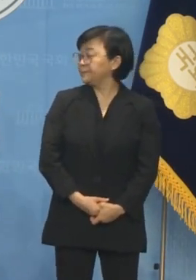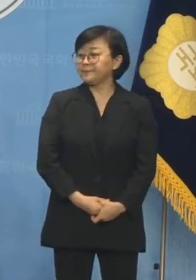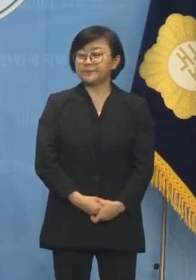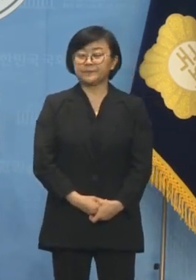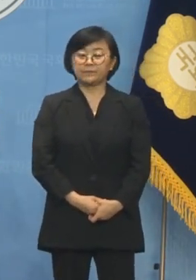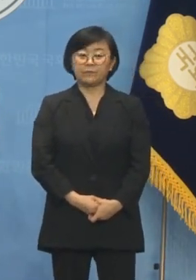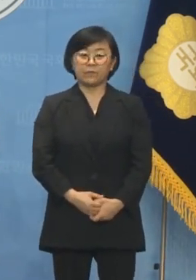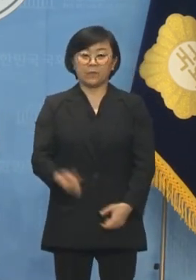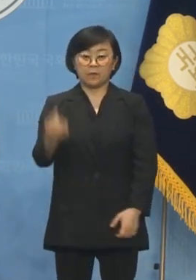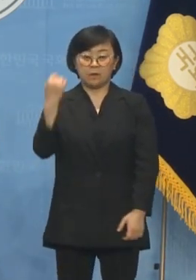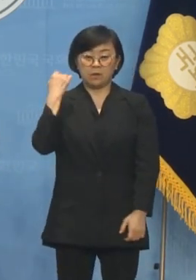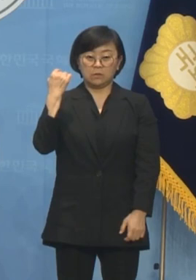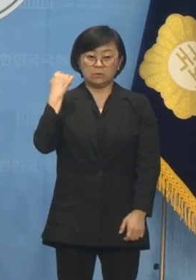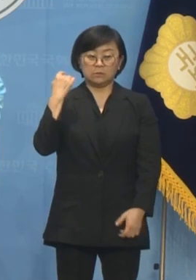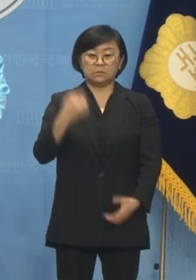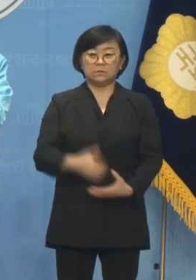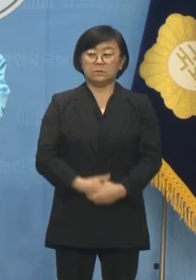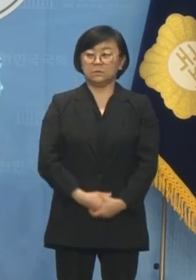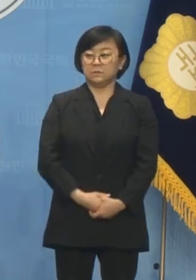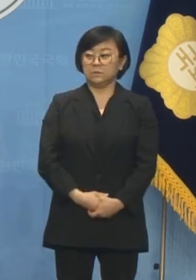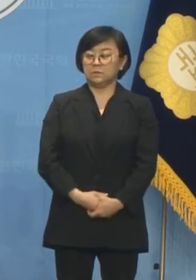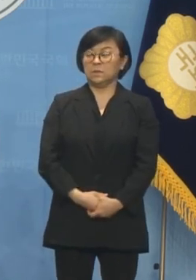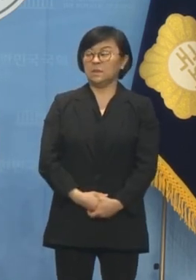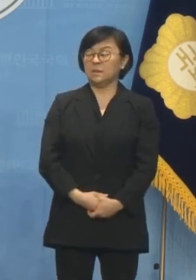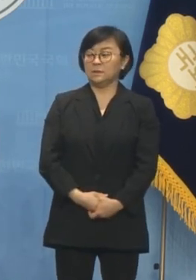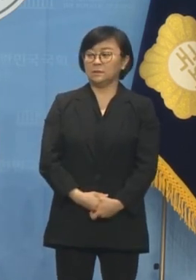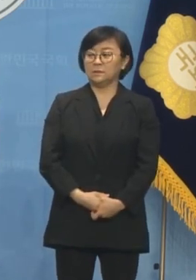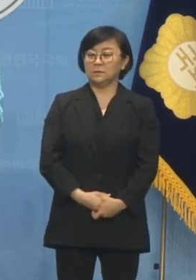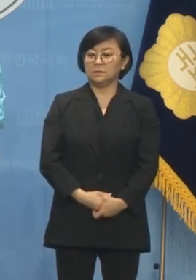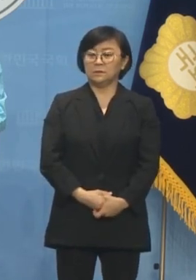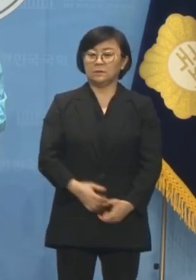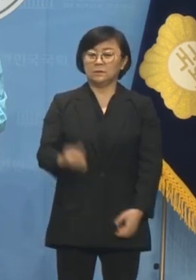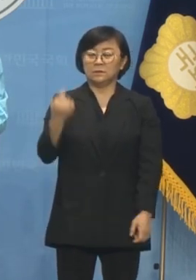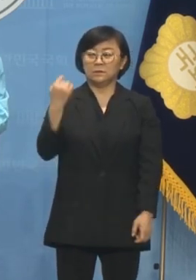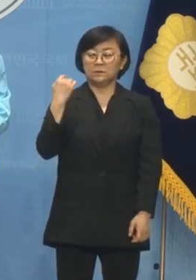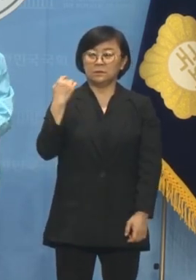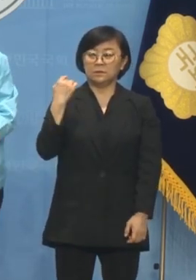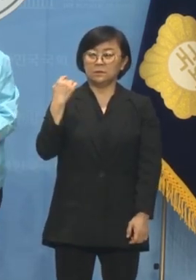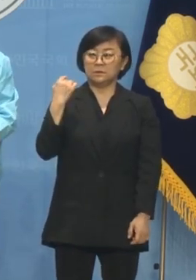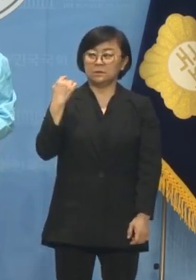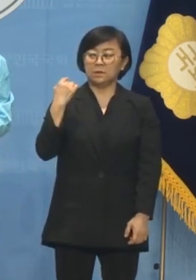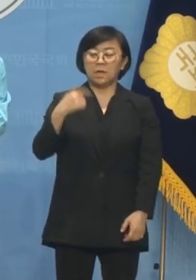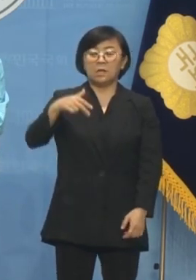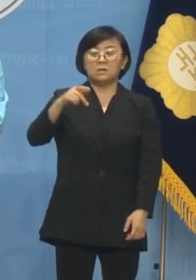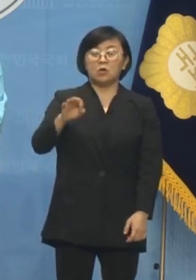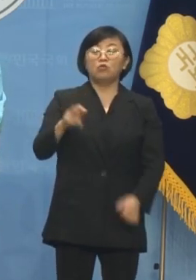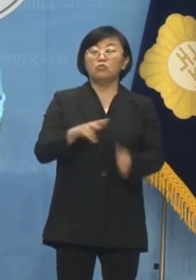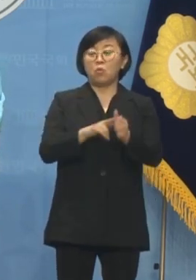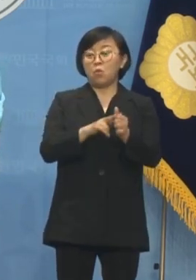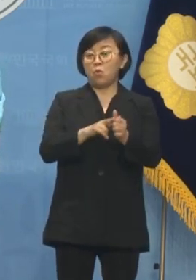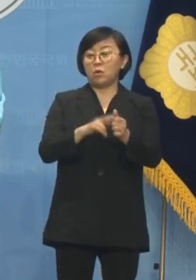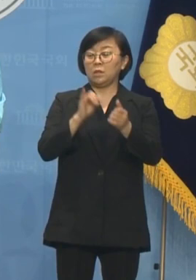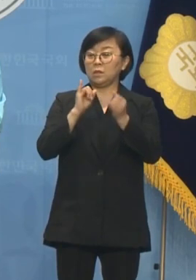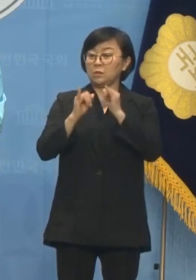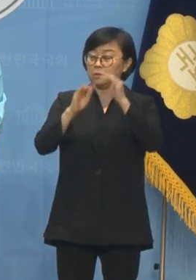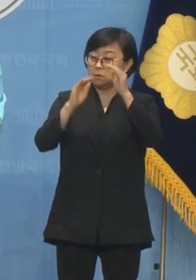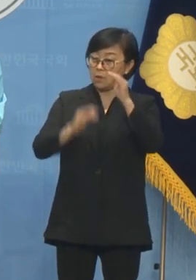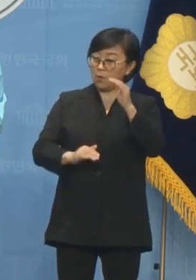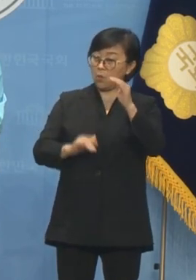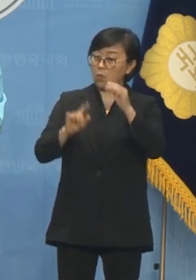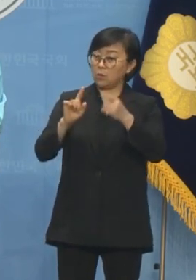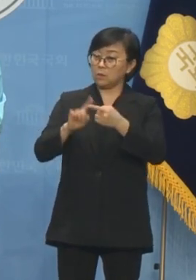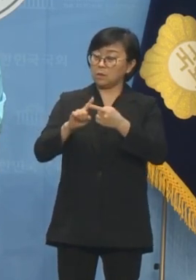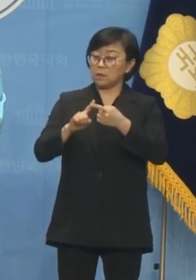왜 어제 정태후보의 인터뷰 발언이 얼마나